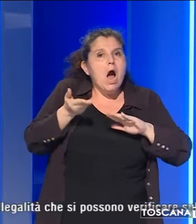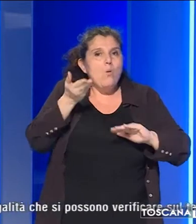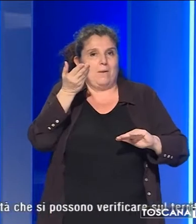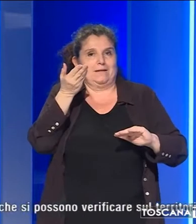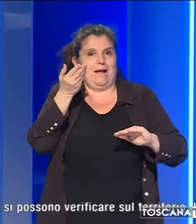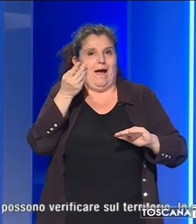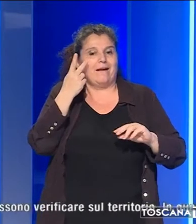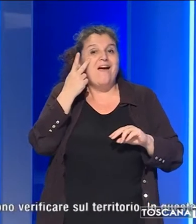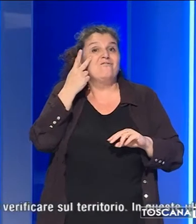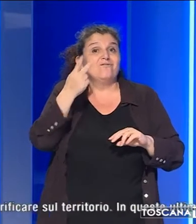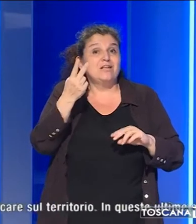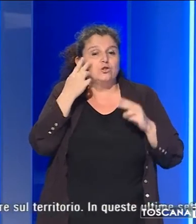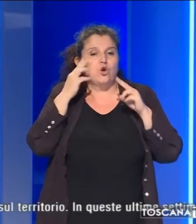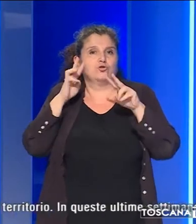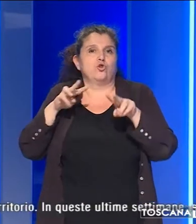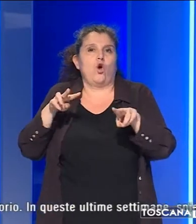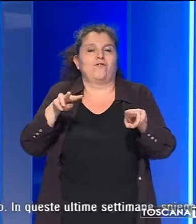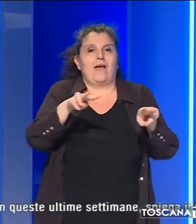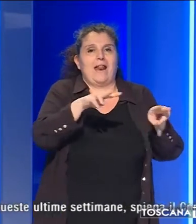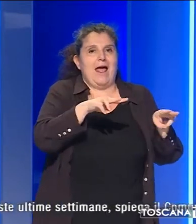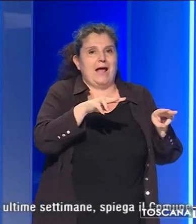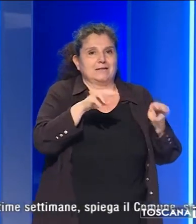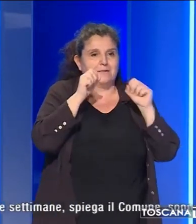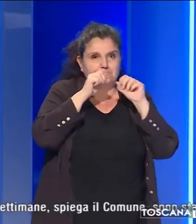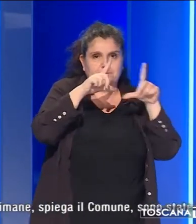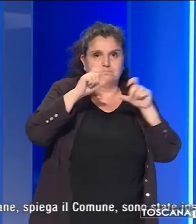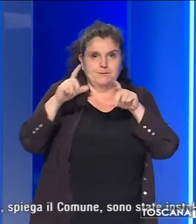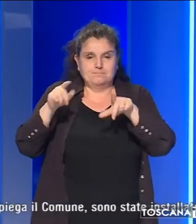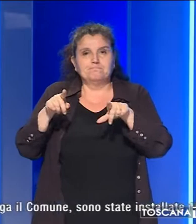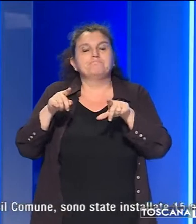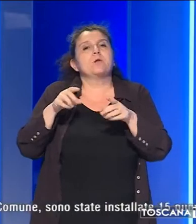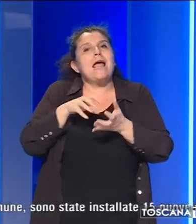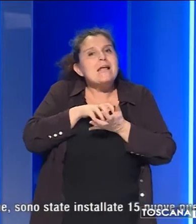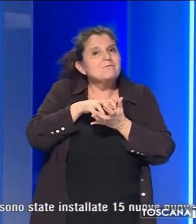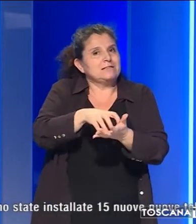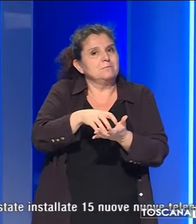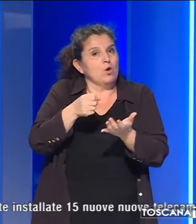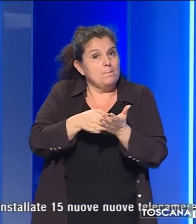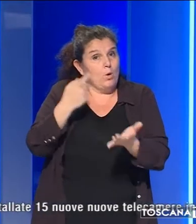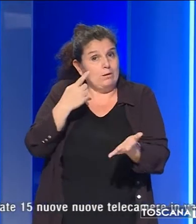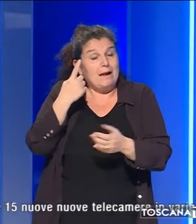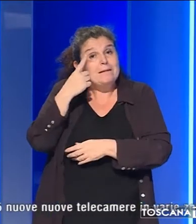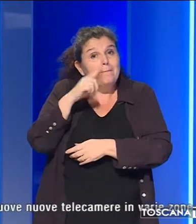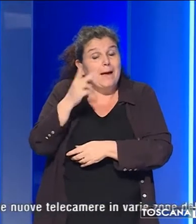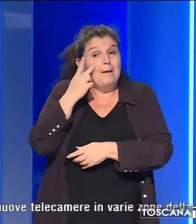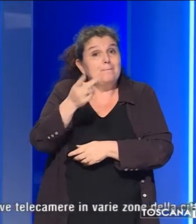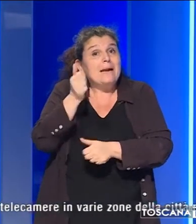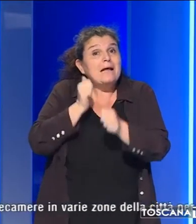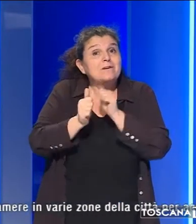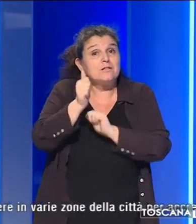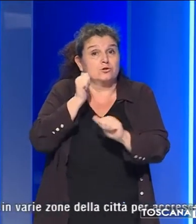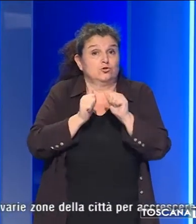videosorveglianza. Un investimento importante volto alla prevenzione